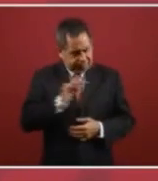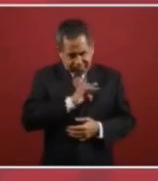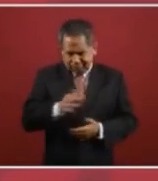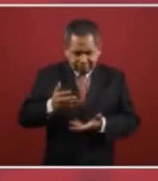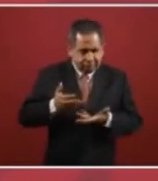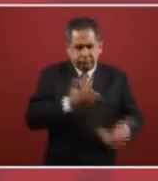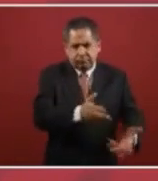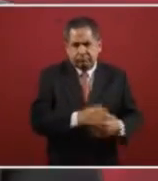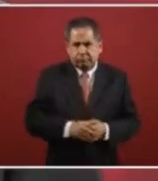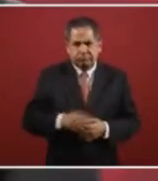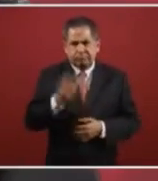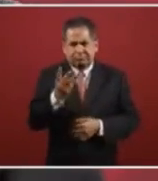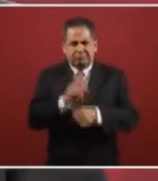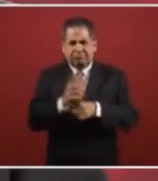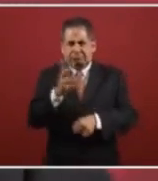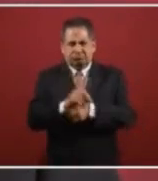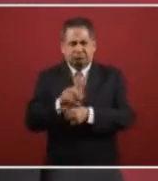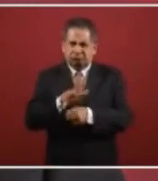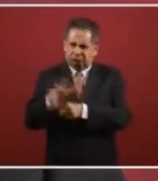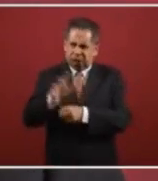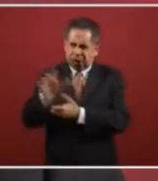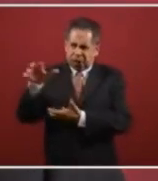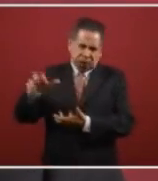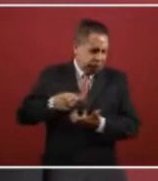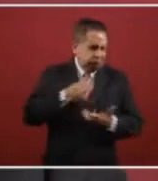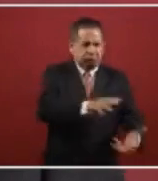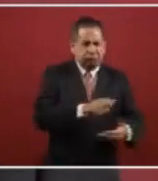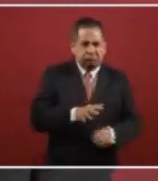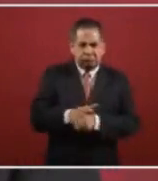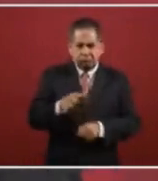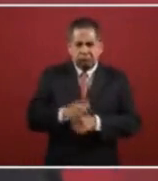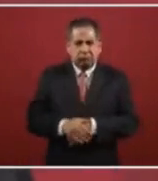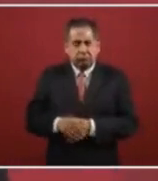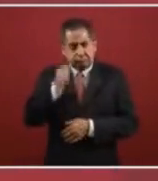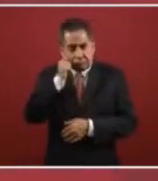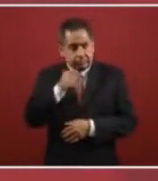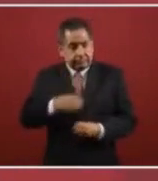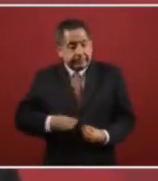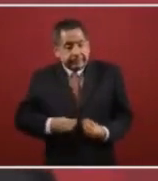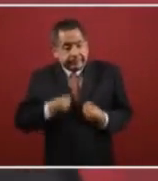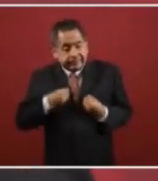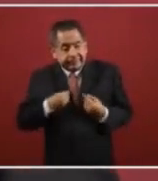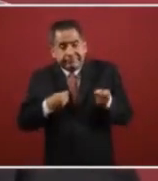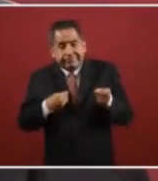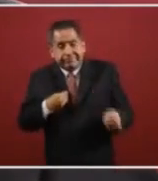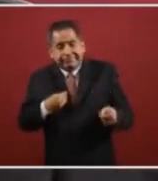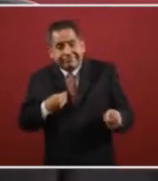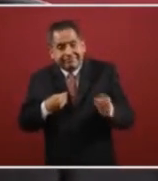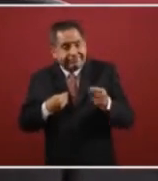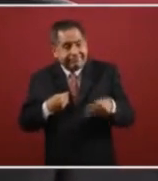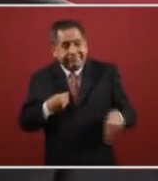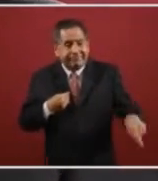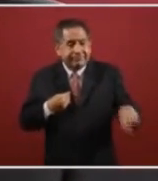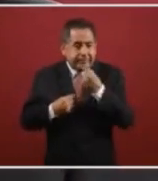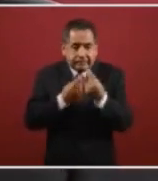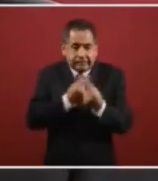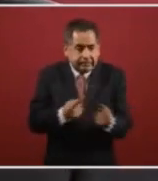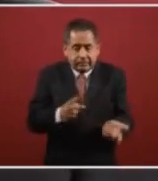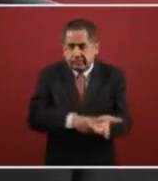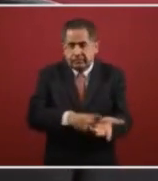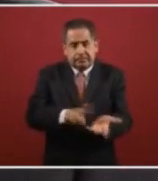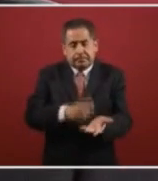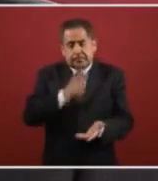y en tres días cuatro días se tiene si está de por medio la vida de niños